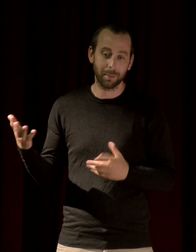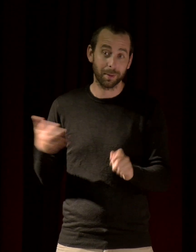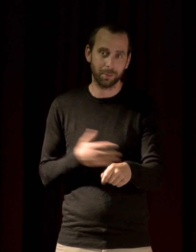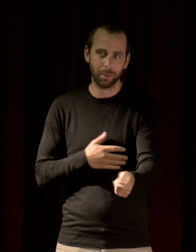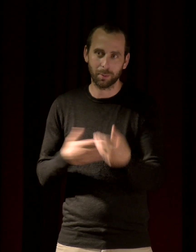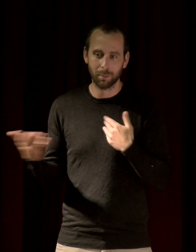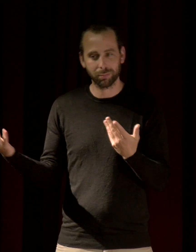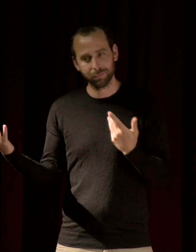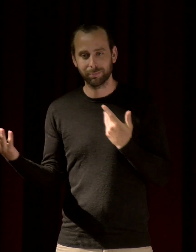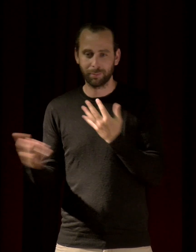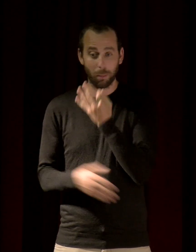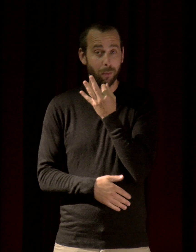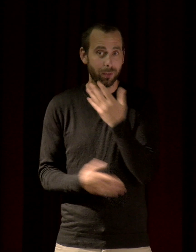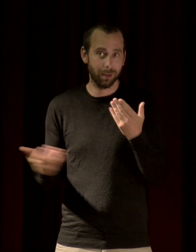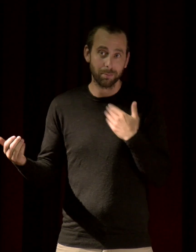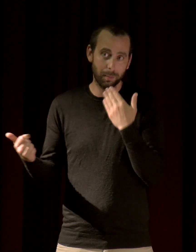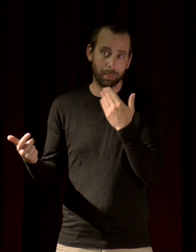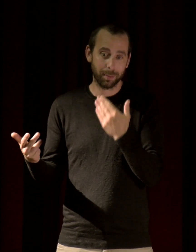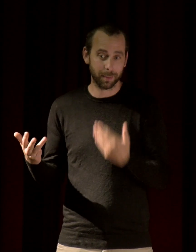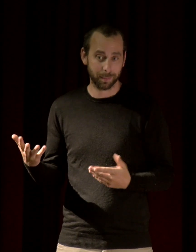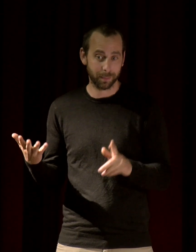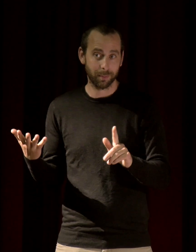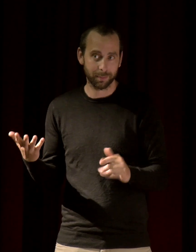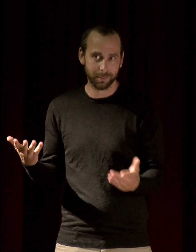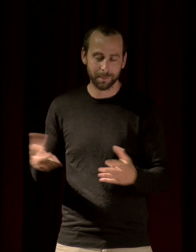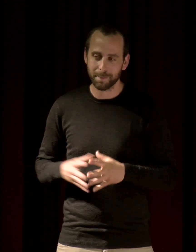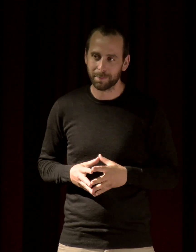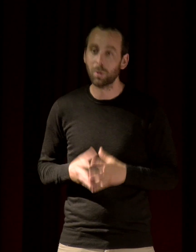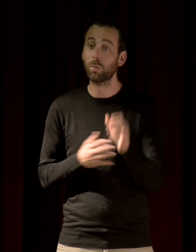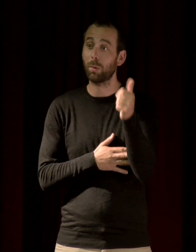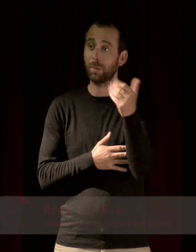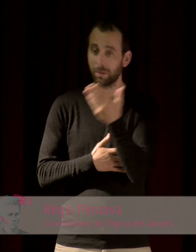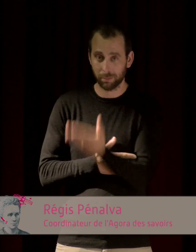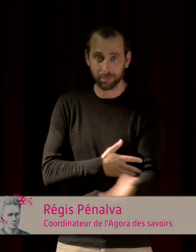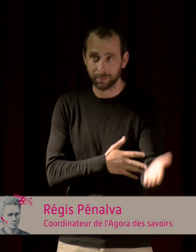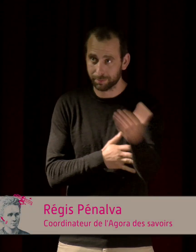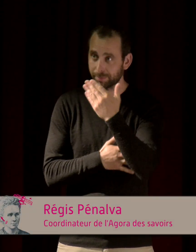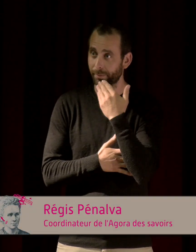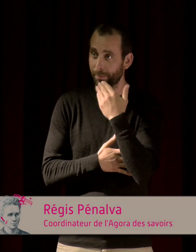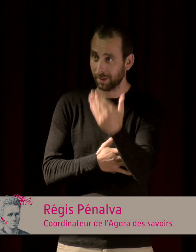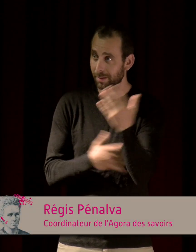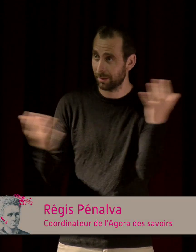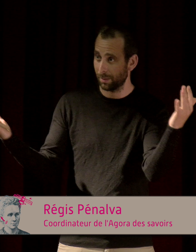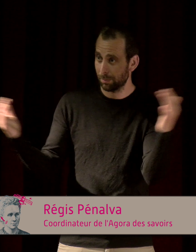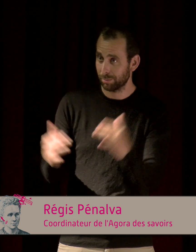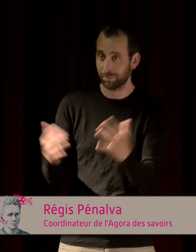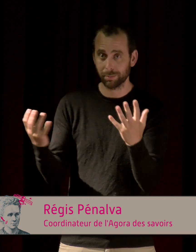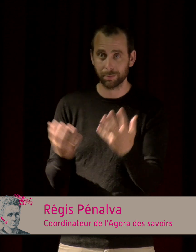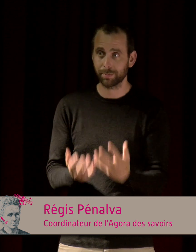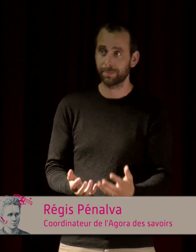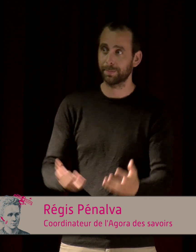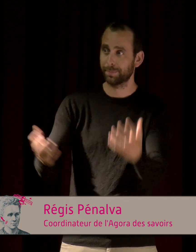avec plaisir à cette tradition pour remercier, d'abord pour vous remercier toutes et tous d'être venus si nombreux